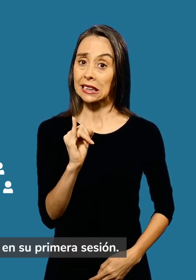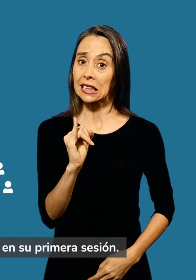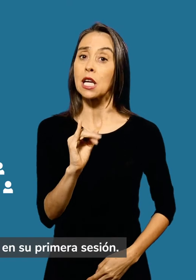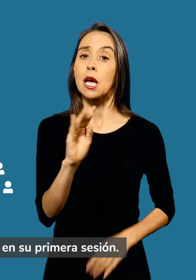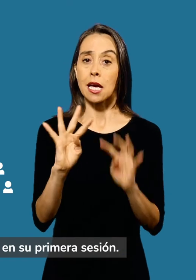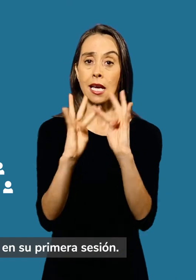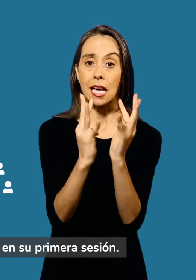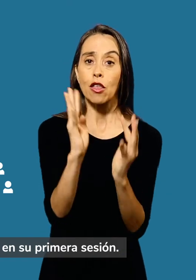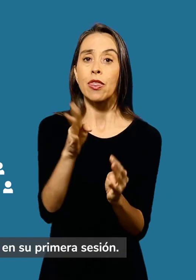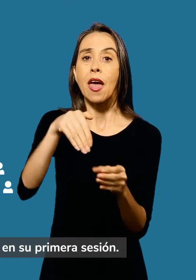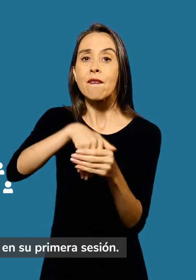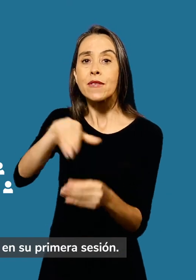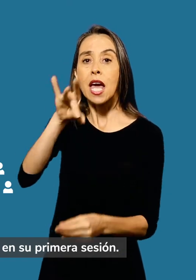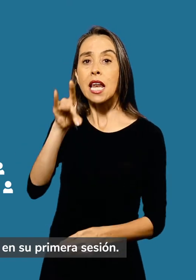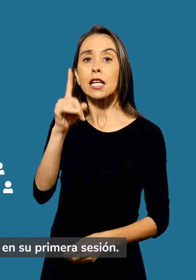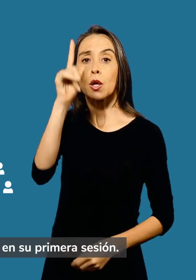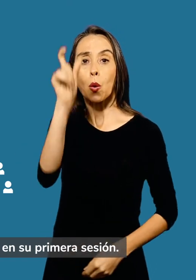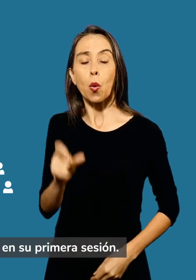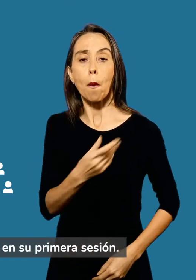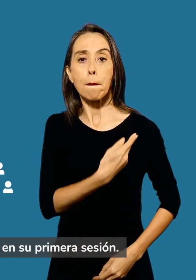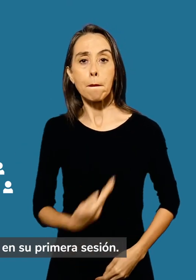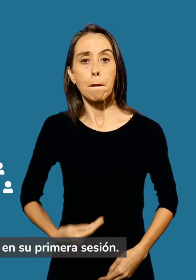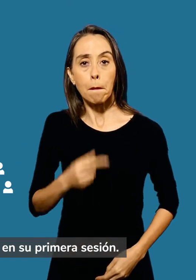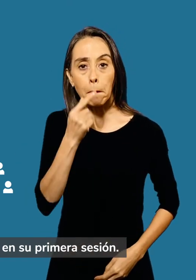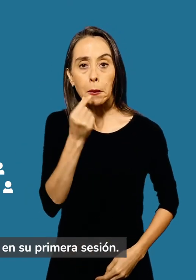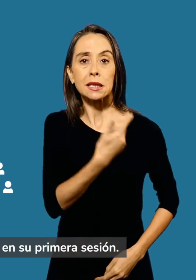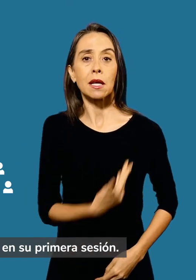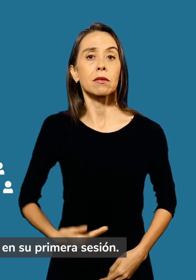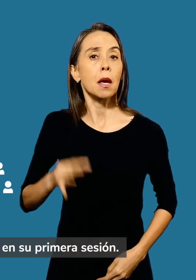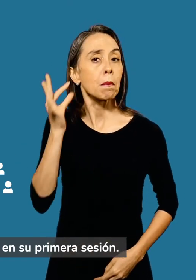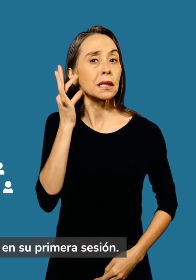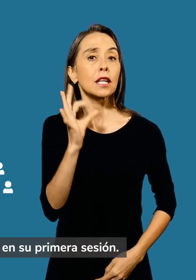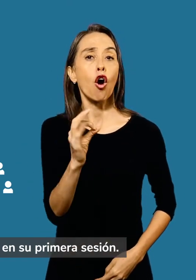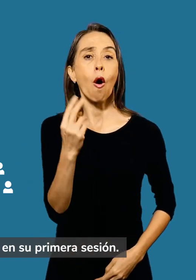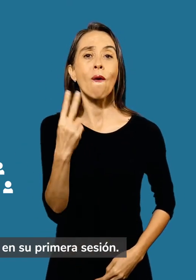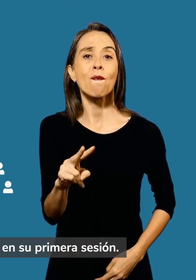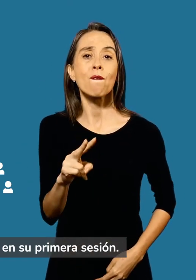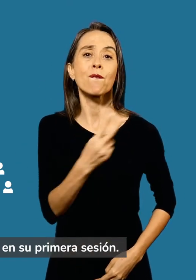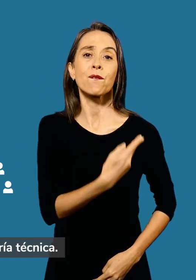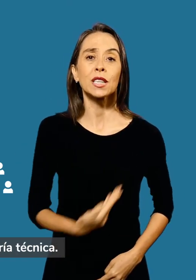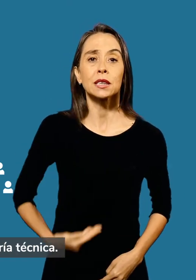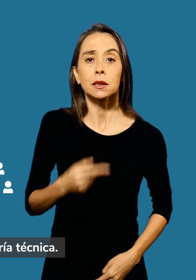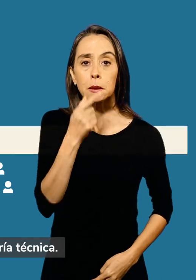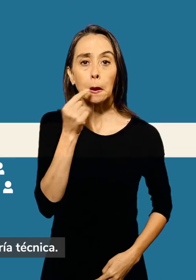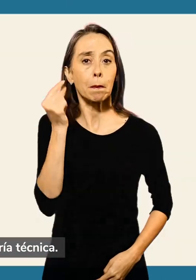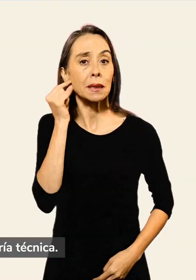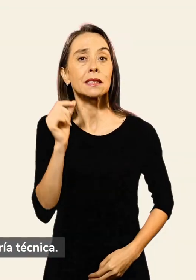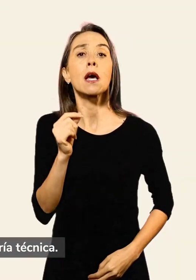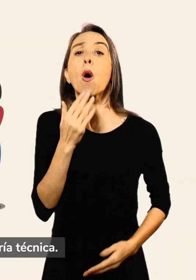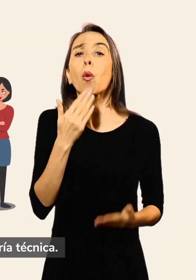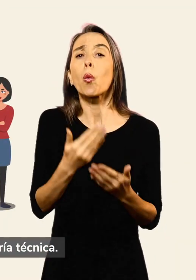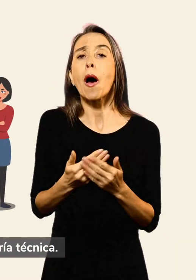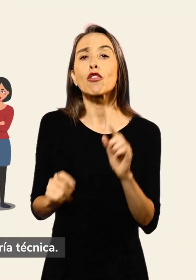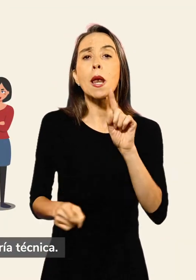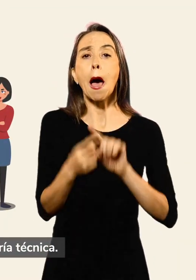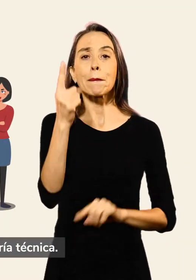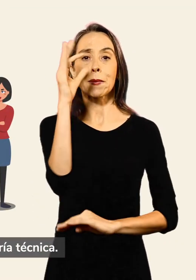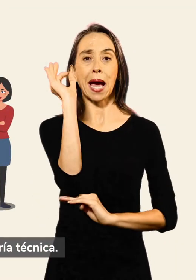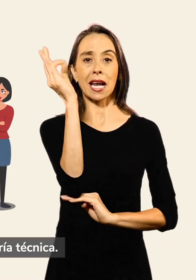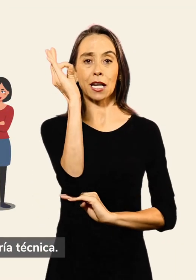presidenta y a un vicepresidente o vicepresidenta en su primera sesión. También habrá una secretaría técnica.